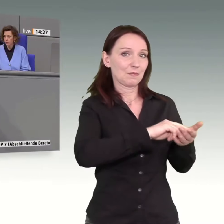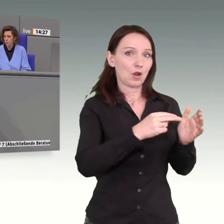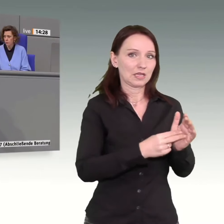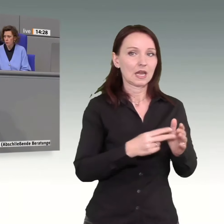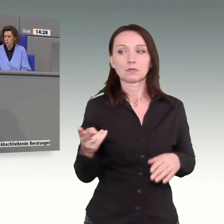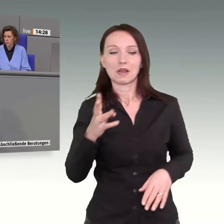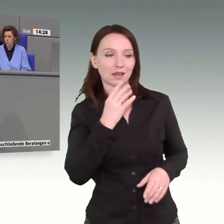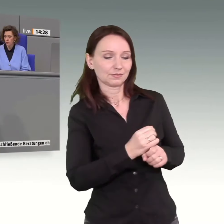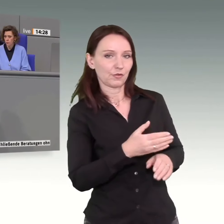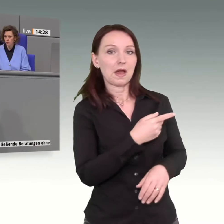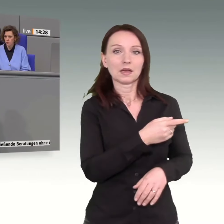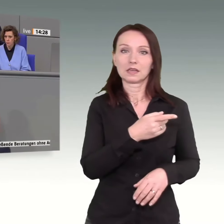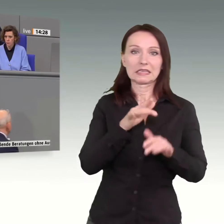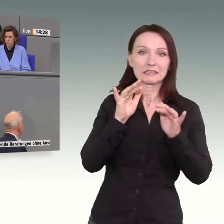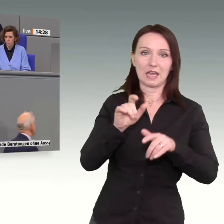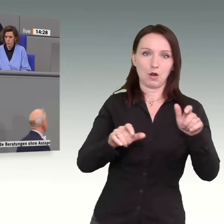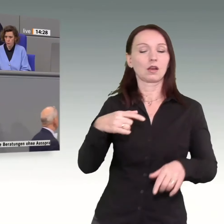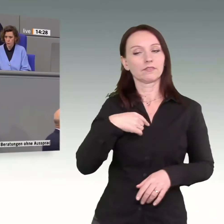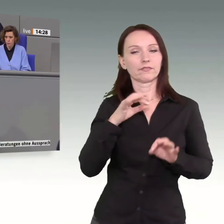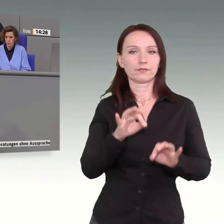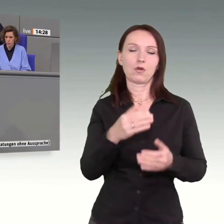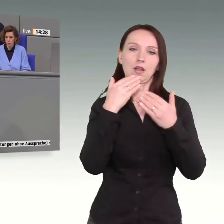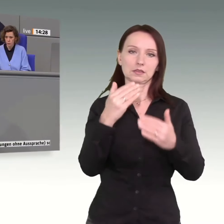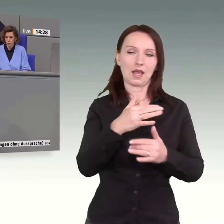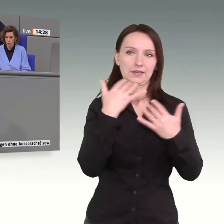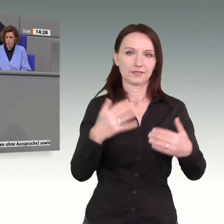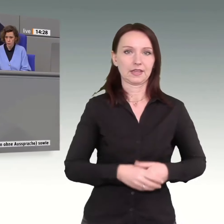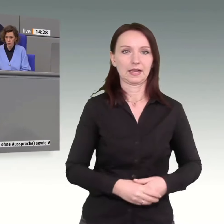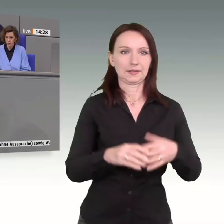Leute arbeitet. wir arbeiten für Sie. Haben Sie vielen Dank.